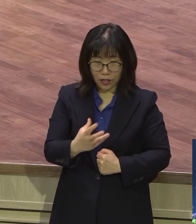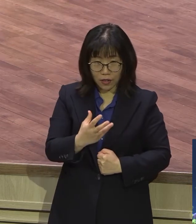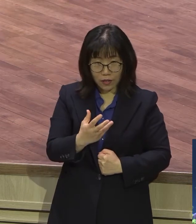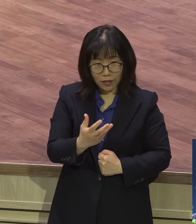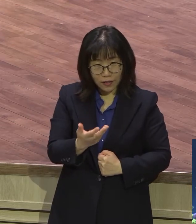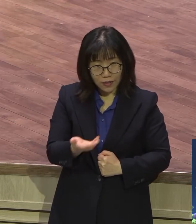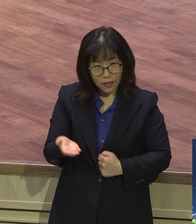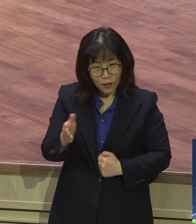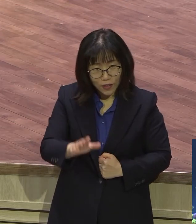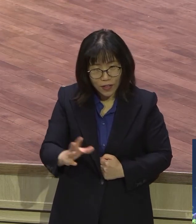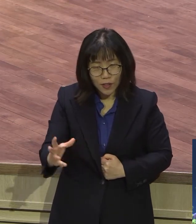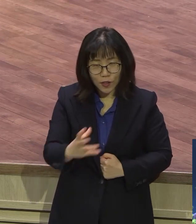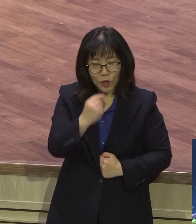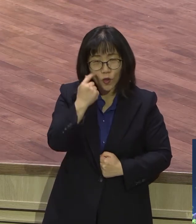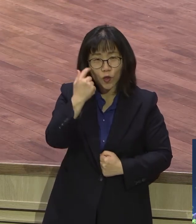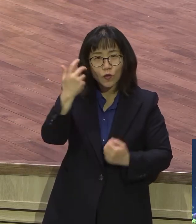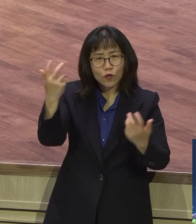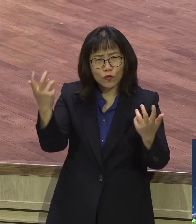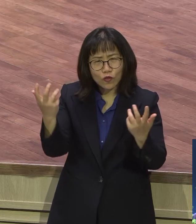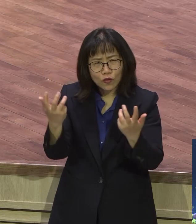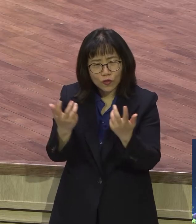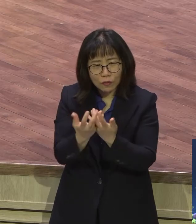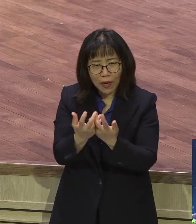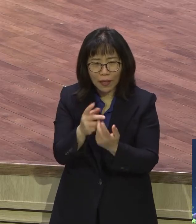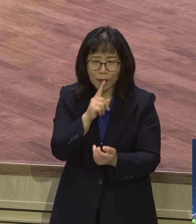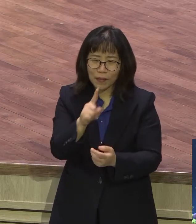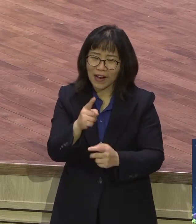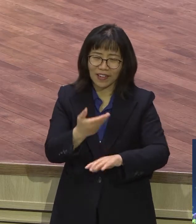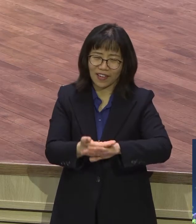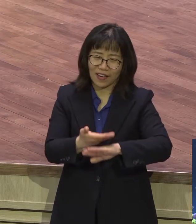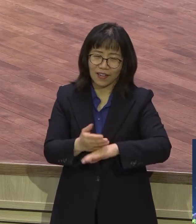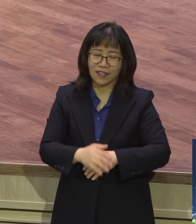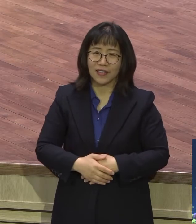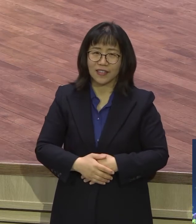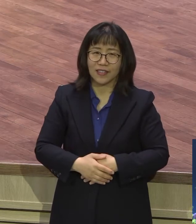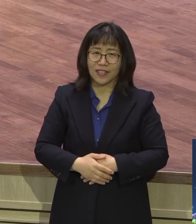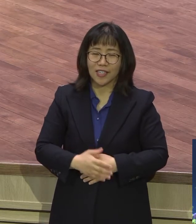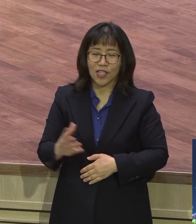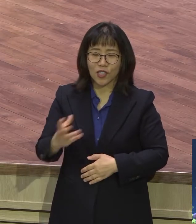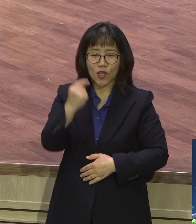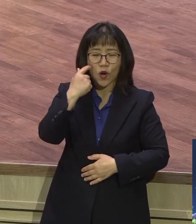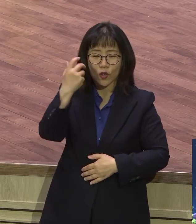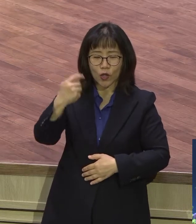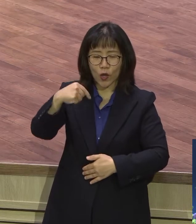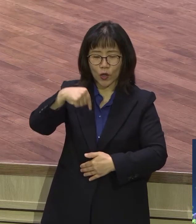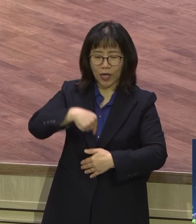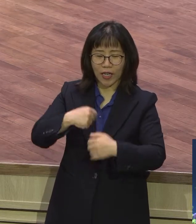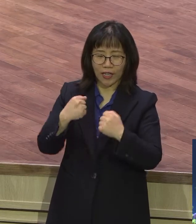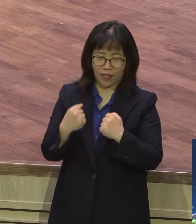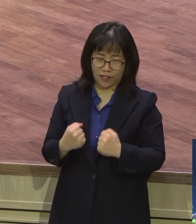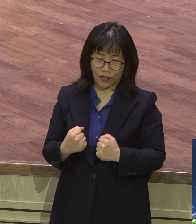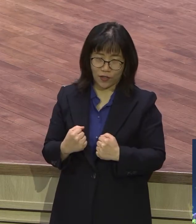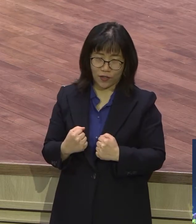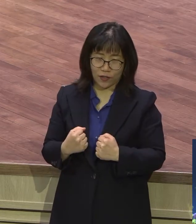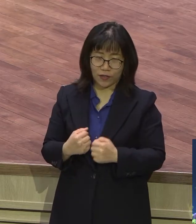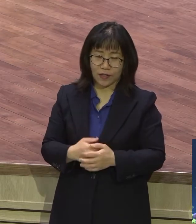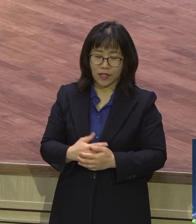성령 내주어 의미가 다릅니다. 성령이 임하여 계시는데 성령 충만은 내 안에 계신